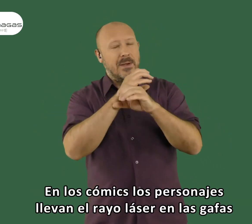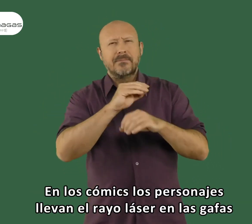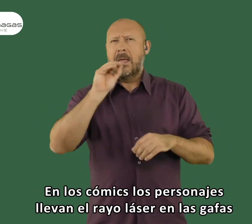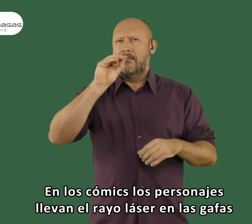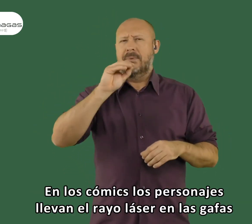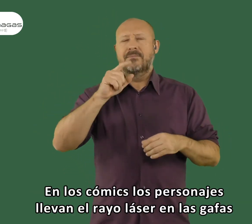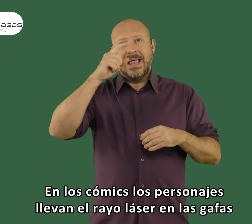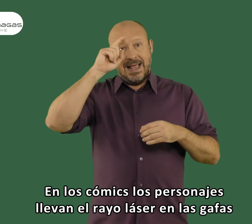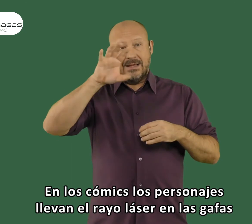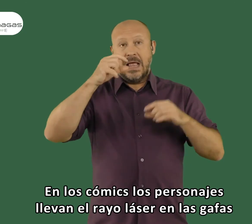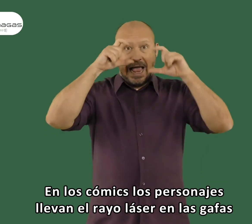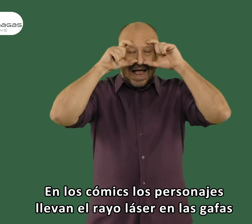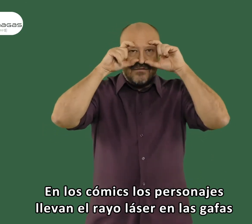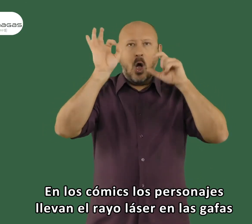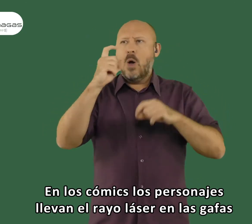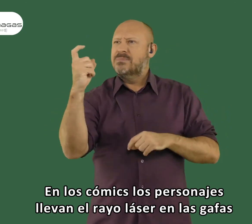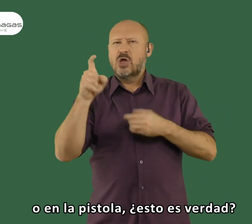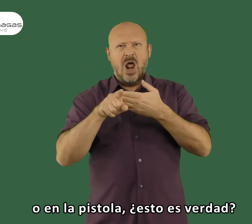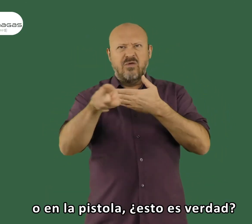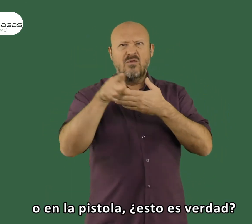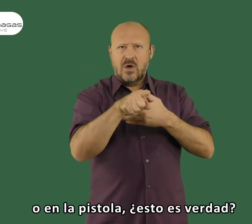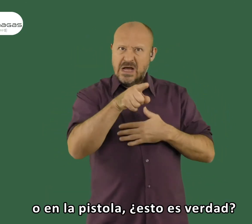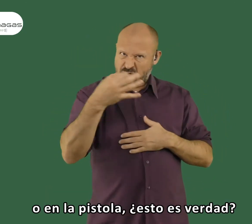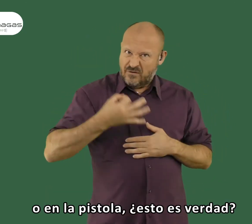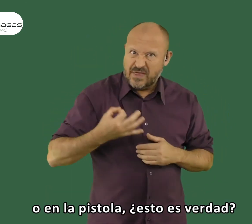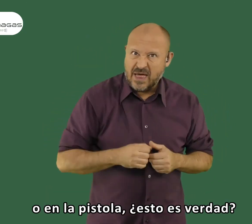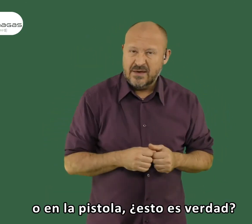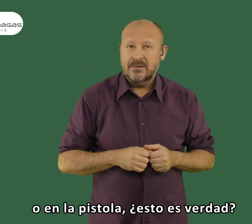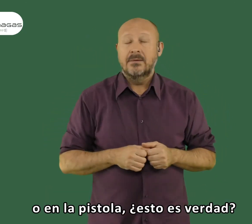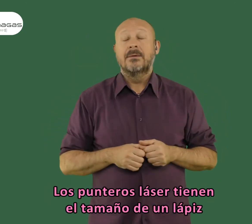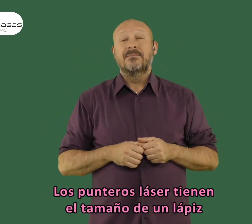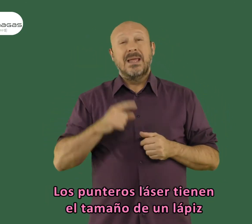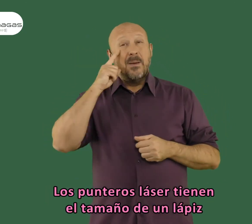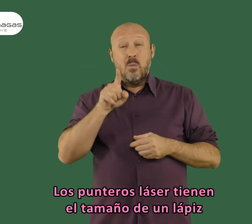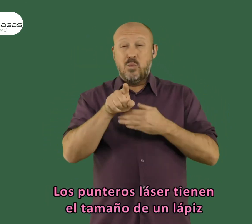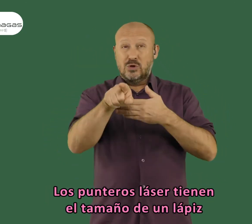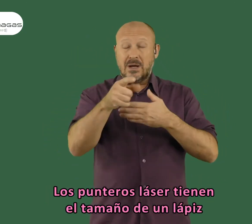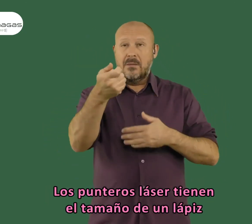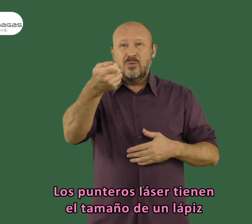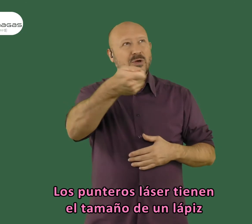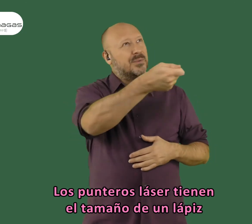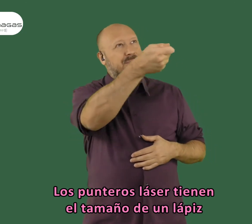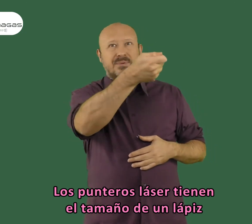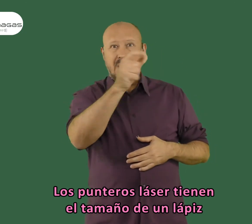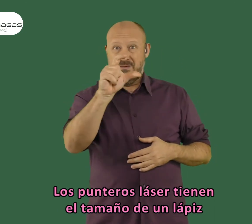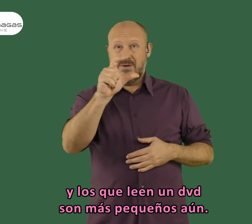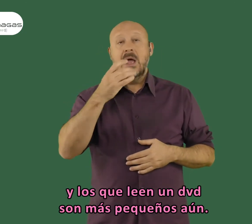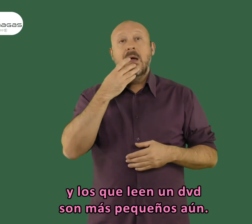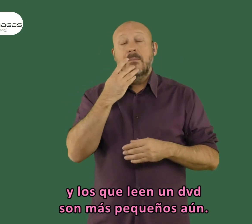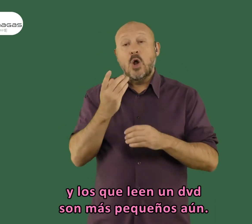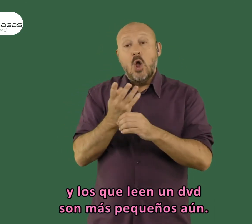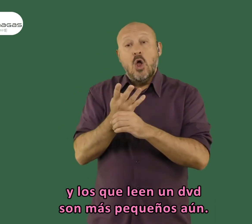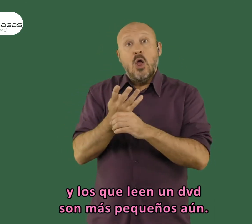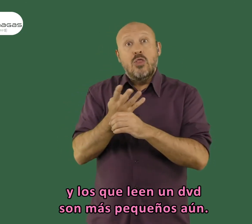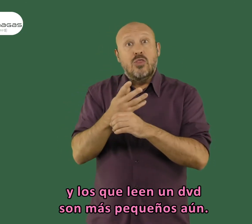En los cómics, los personajes llevan el rayo láser en las gafas o en la pistola. ¿Esto es verdad? Los punteros láser tienen el tamaño de un lápiz